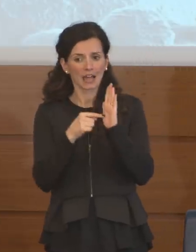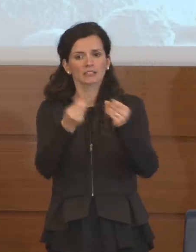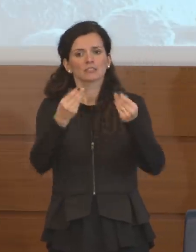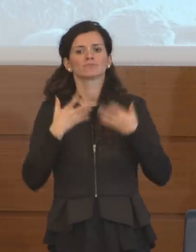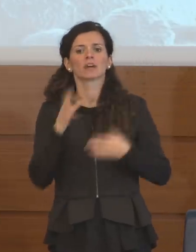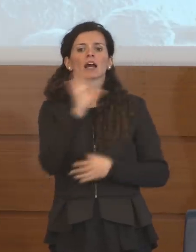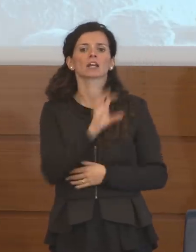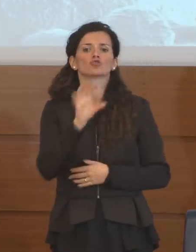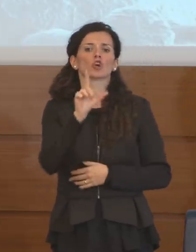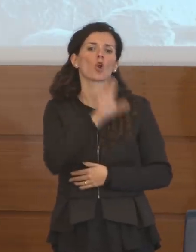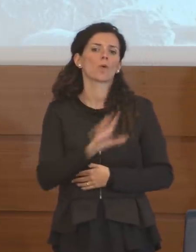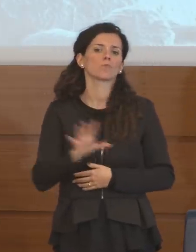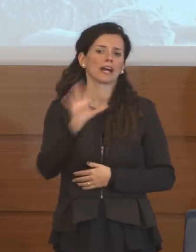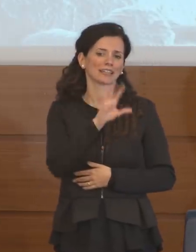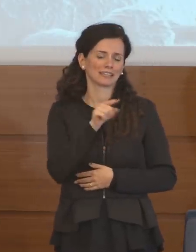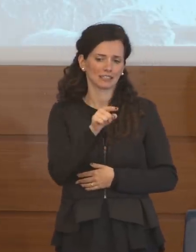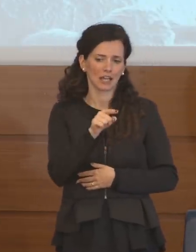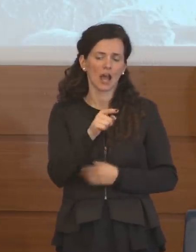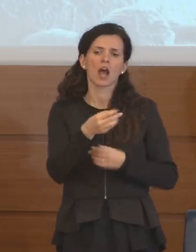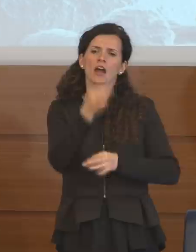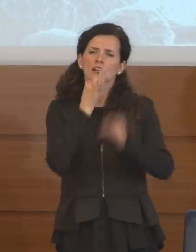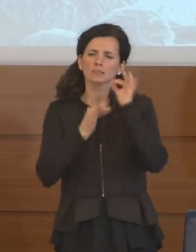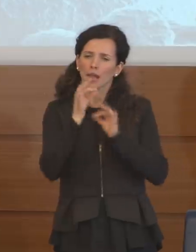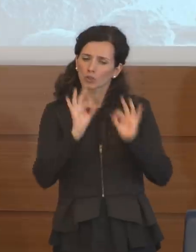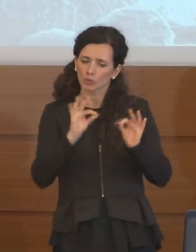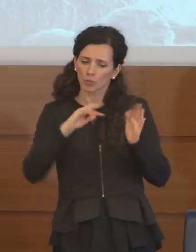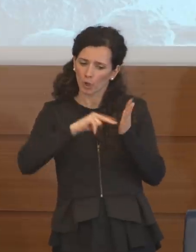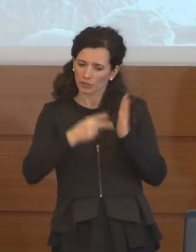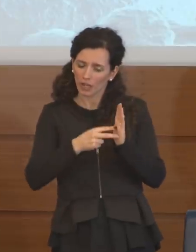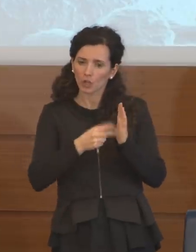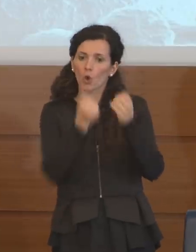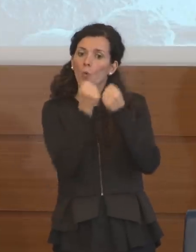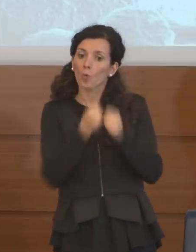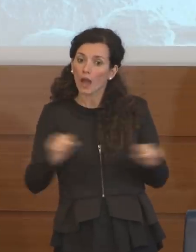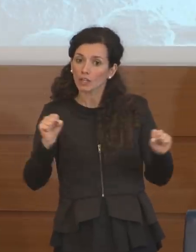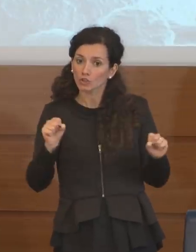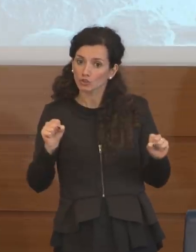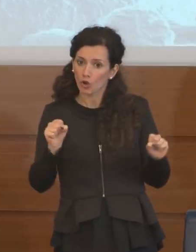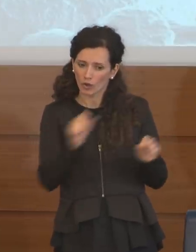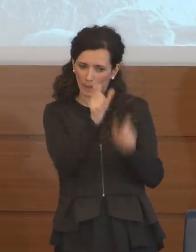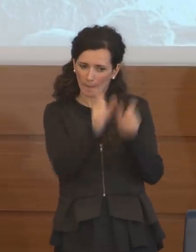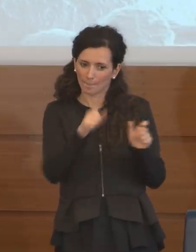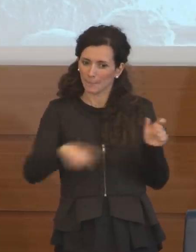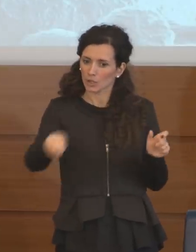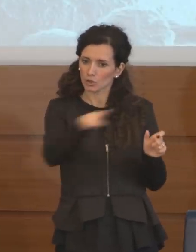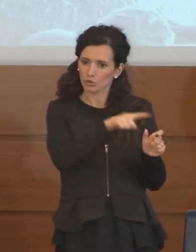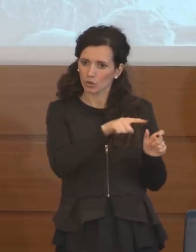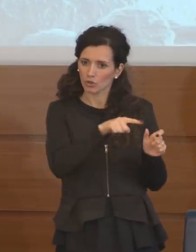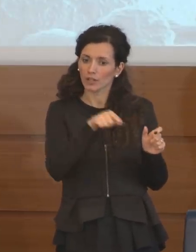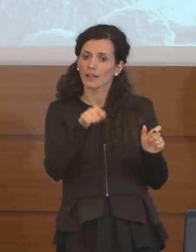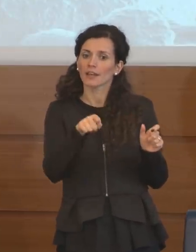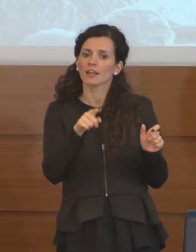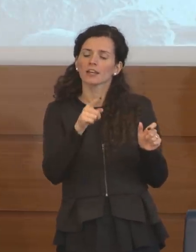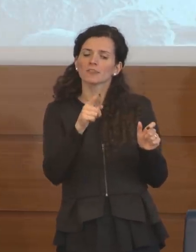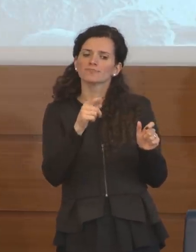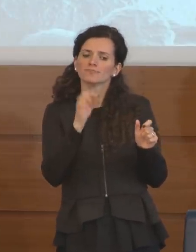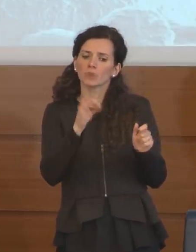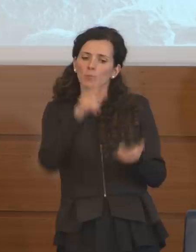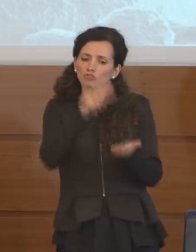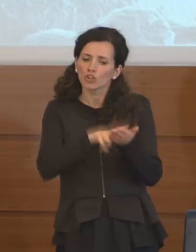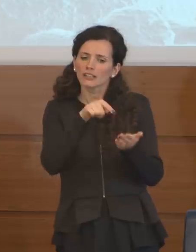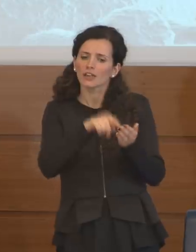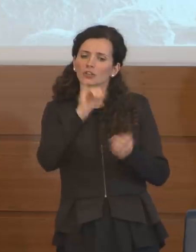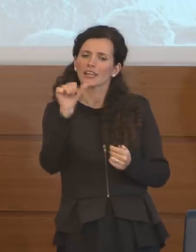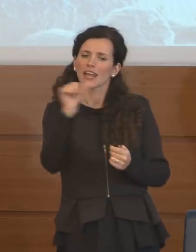Regione perché mi è stato spiegato tecnicamente che la guarigione non viene certificata all'ISS perché